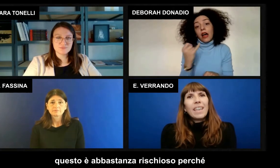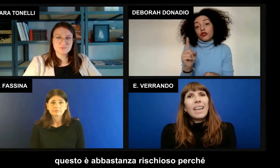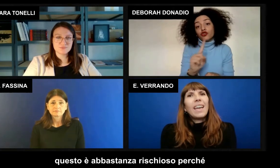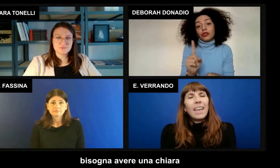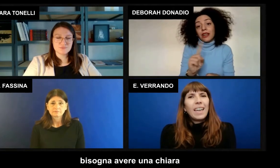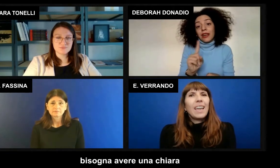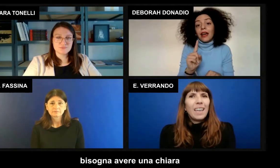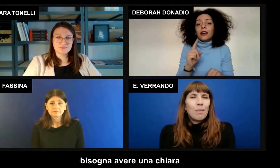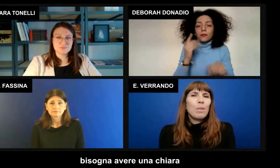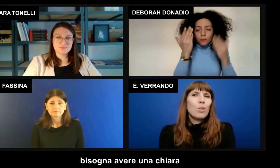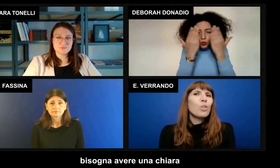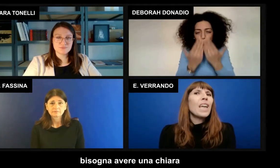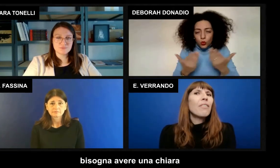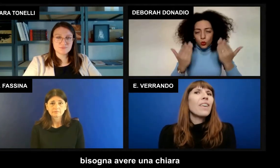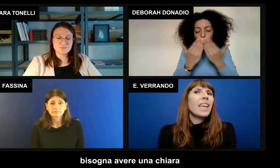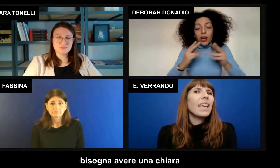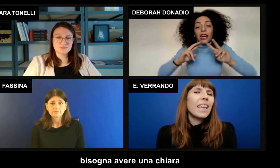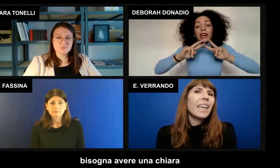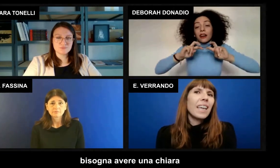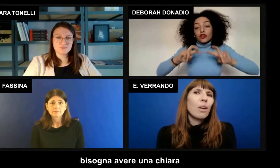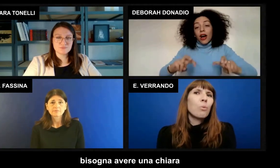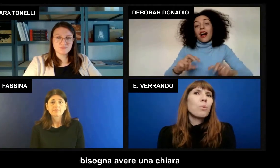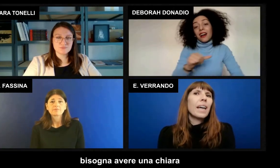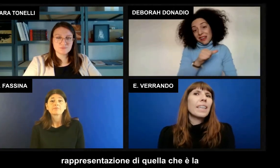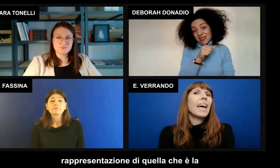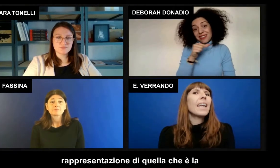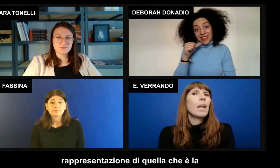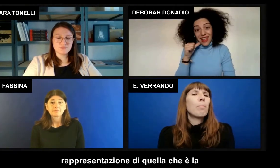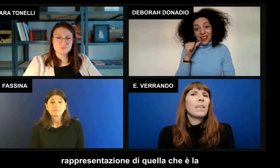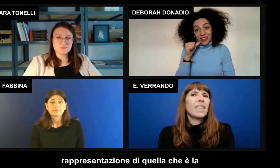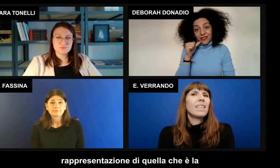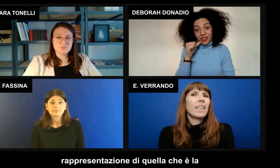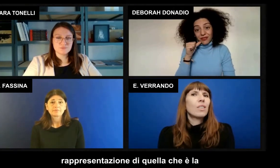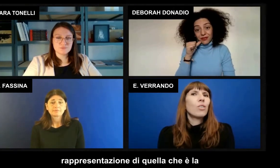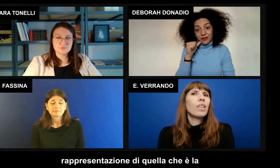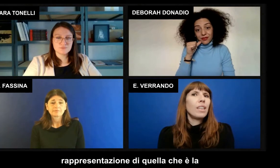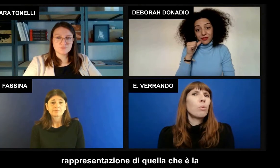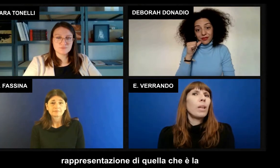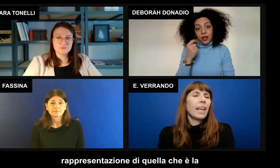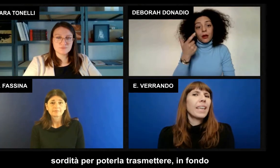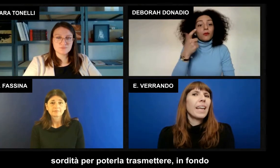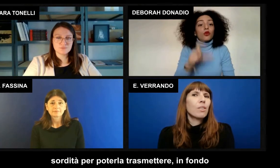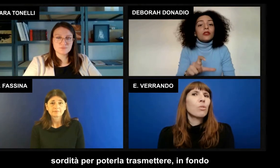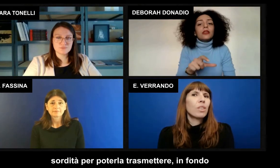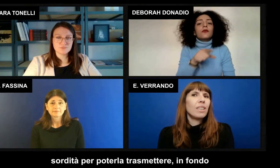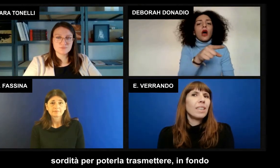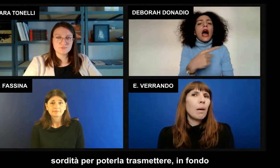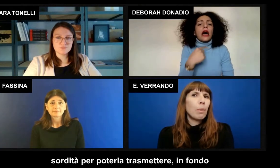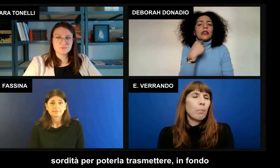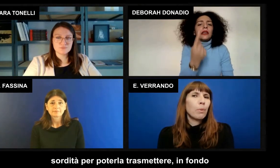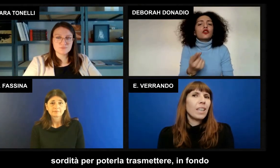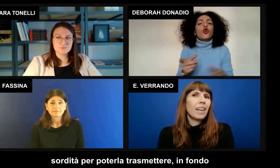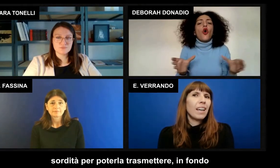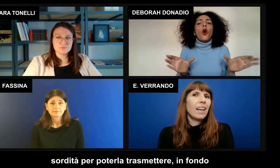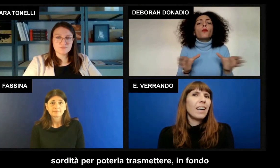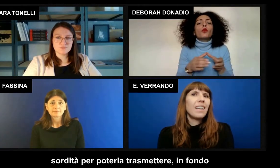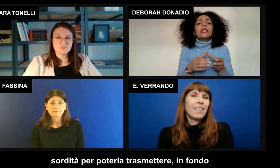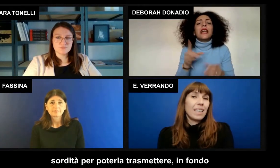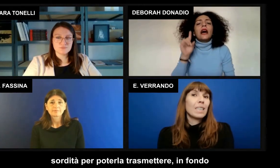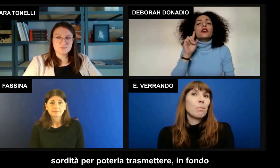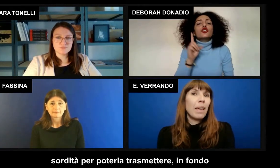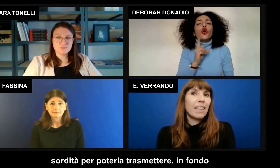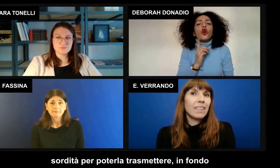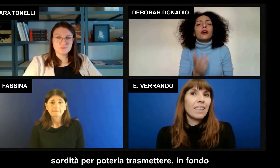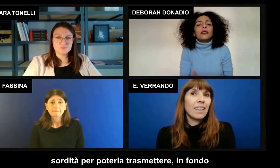perché bisogna avere una chiara rappresentazione di quella che è la sordità per poterla